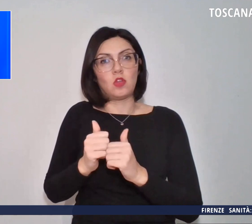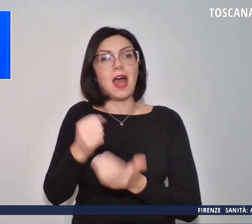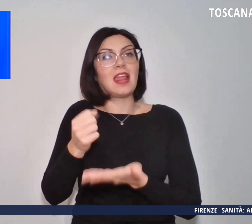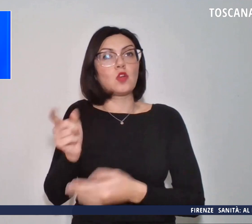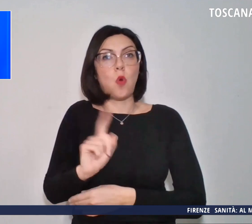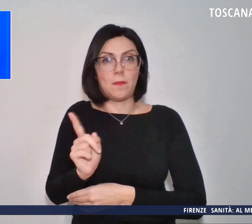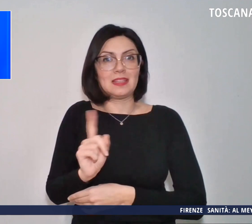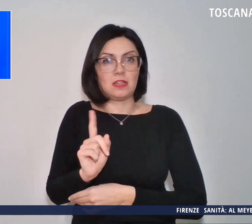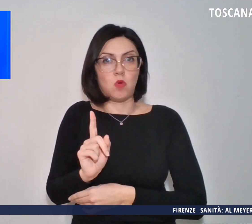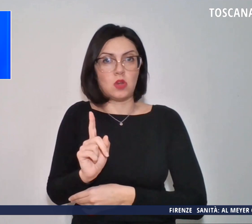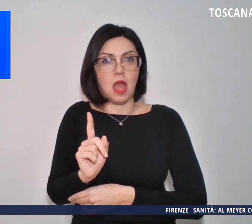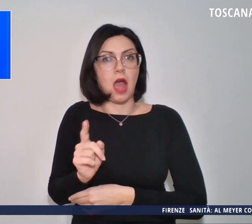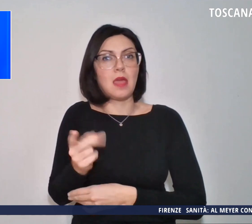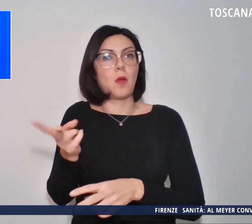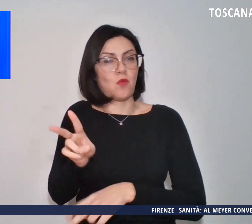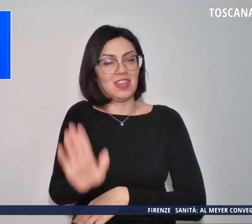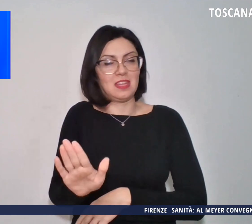sofferti dalla vittima.